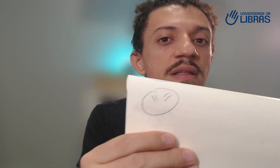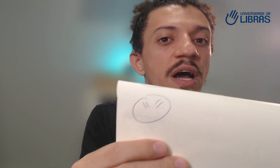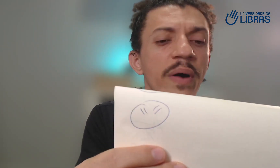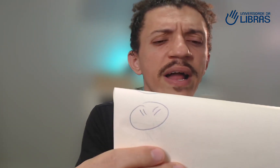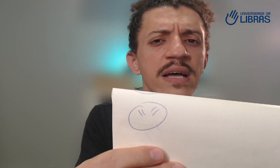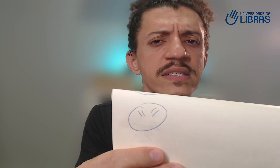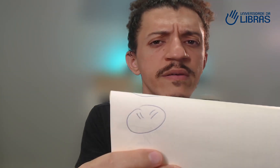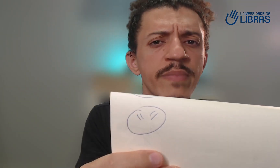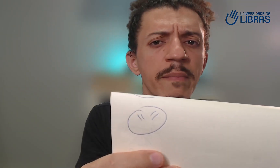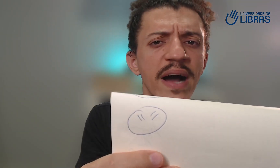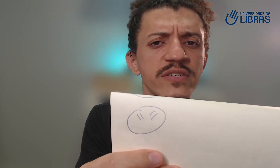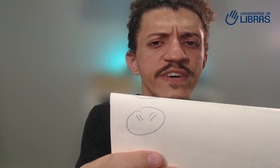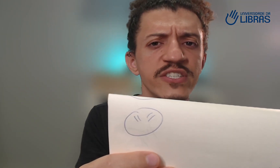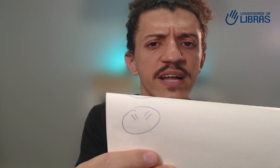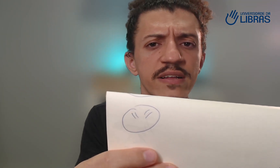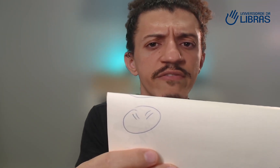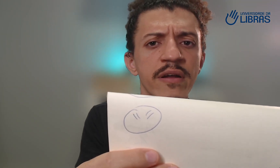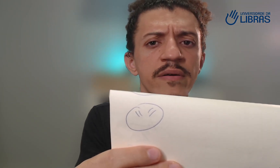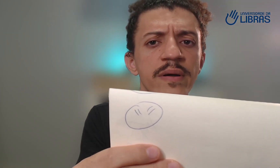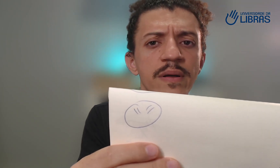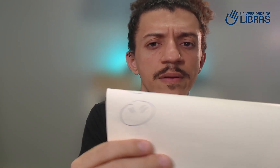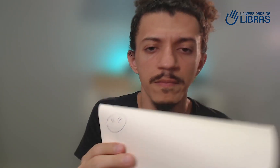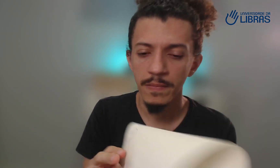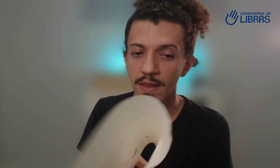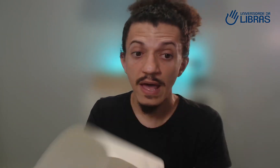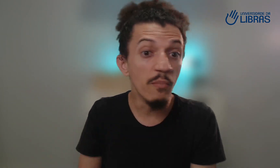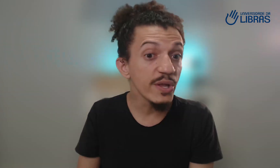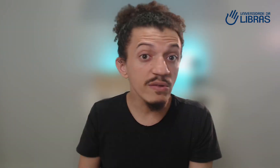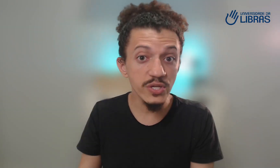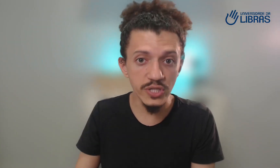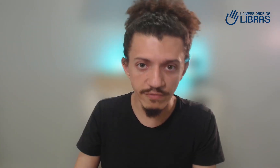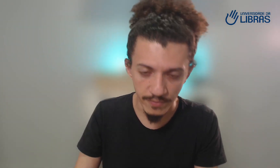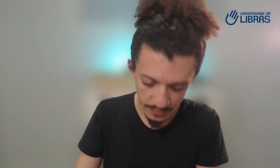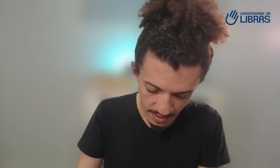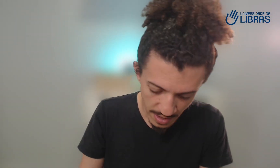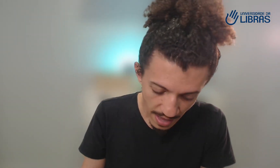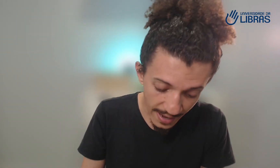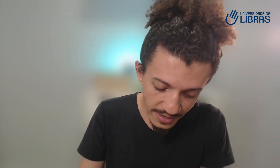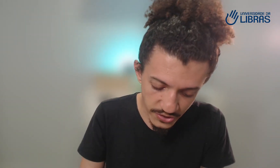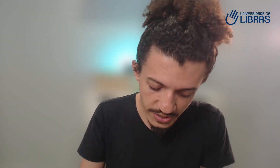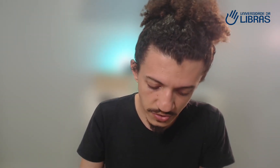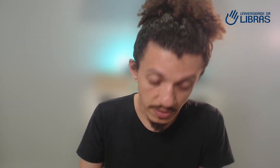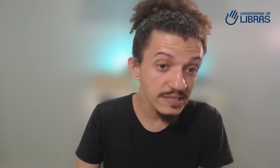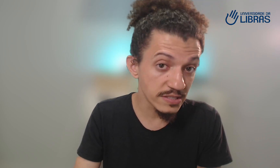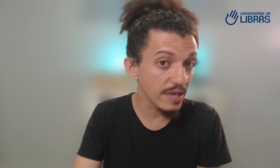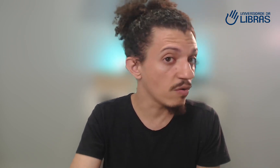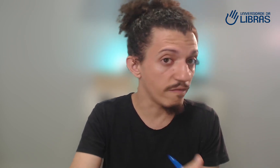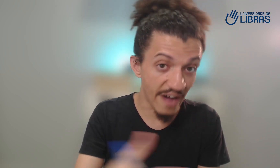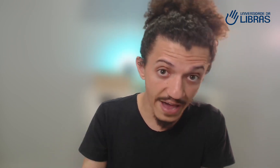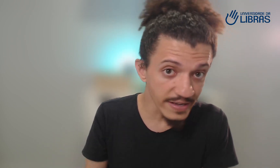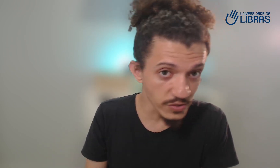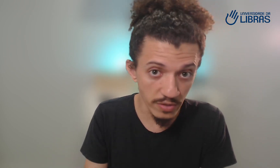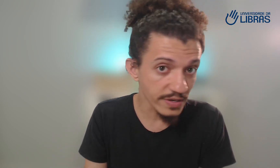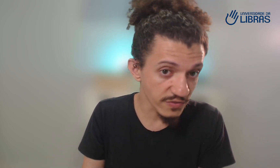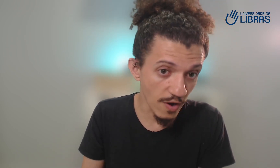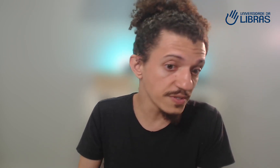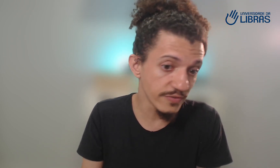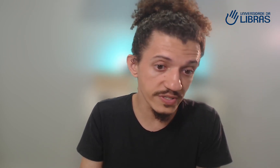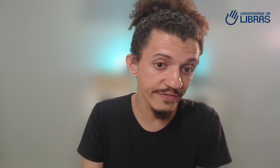Então ela é assim para baixo, fechada. vendo? É muito intuitivo. Além disso existem várias outras formas de você